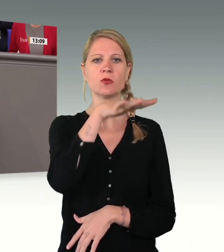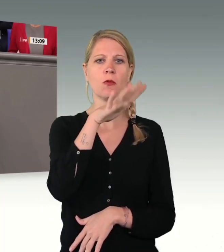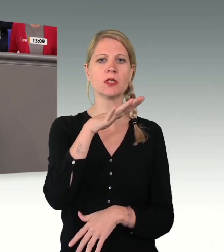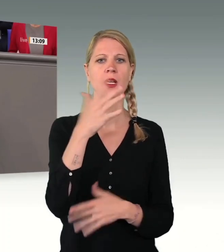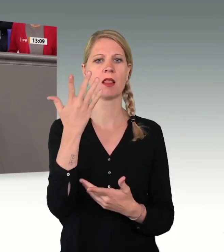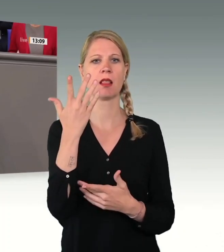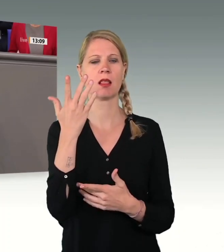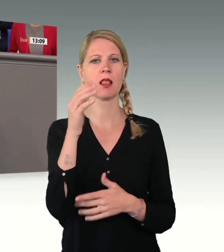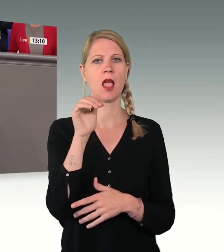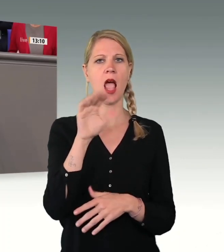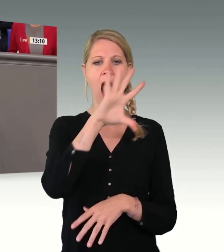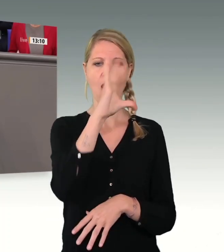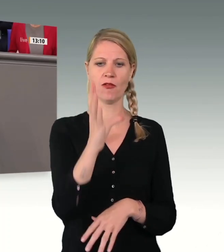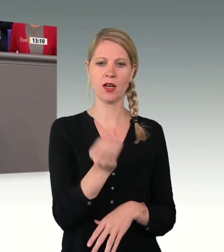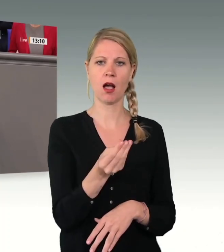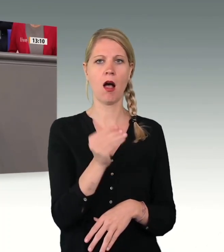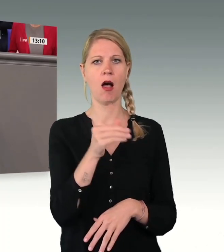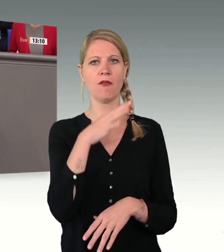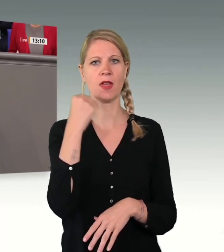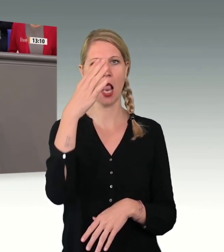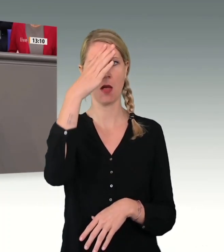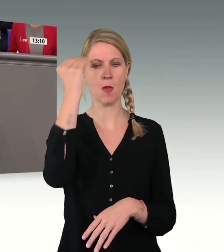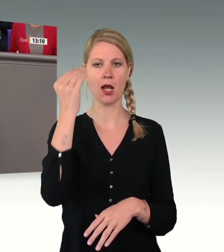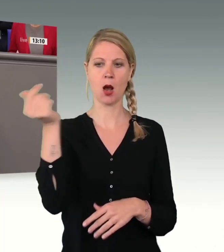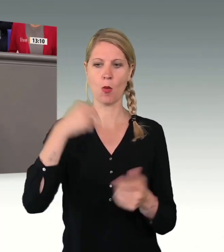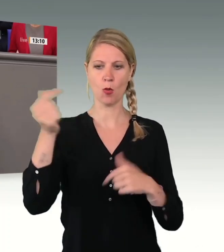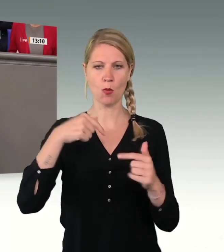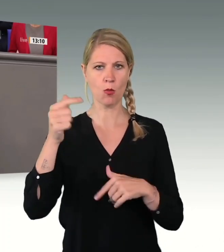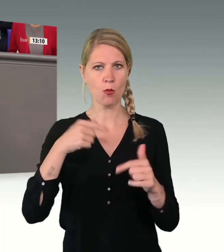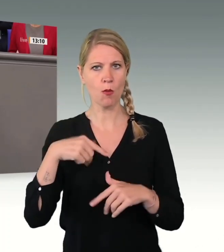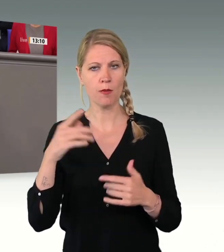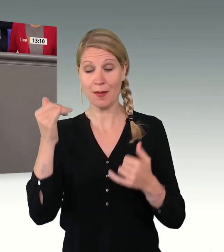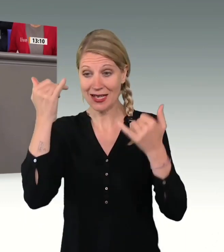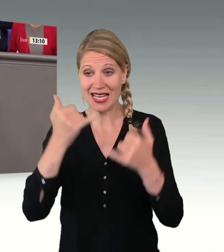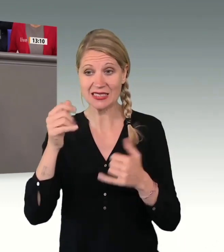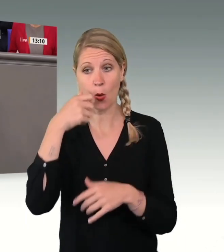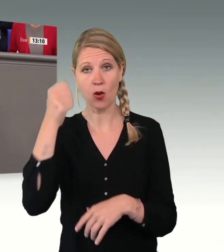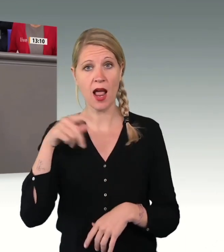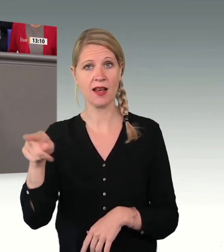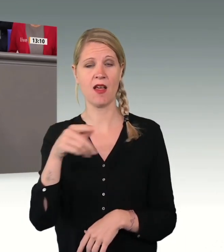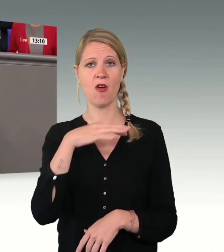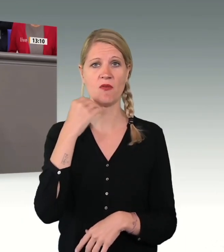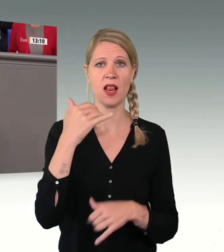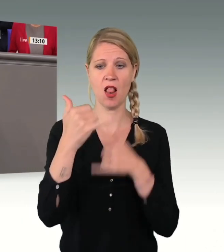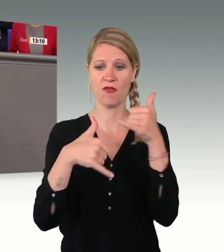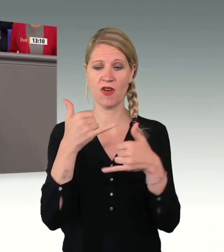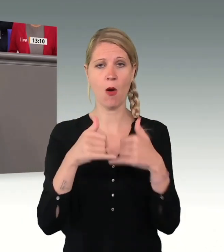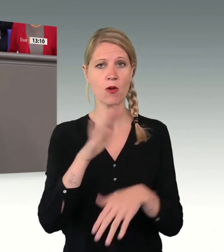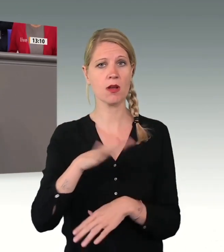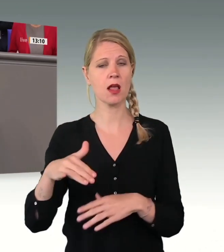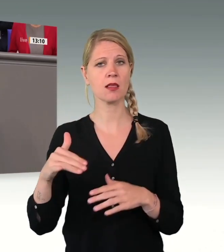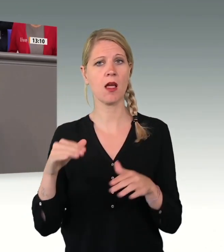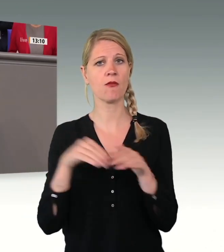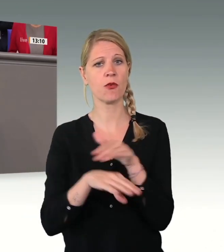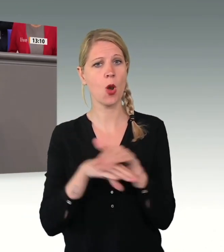Kinder. Ihre Männer bleiben in der Ukraine, um für Freiheit und für ihre Heimat zu kämpfen, ganz anders als 2015, als zum